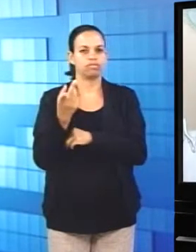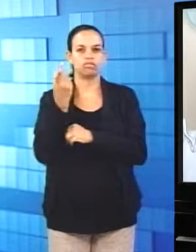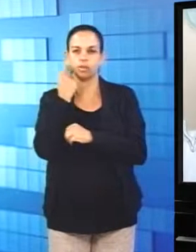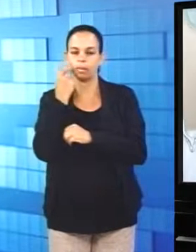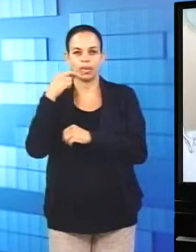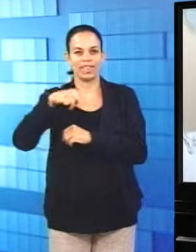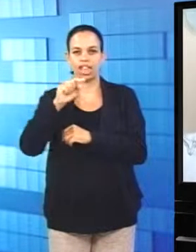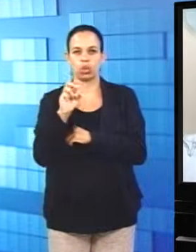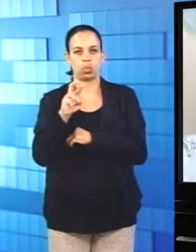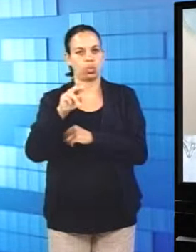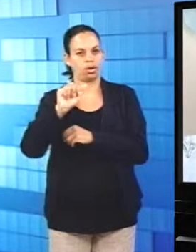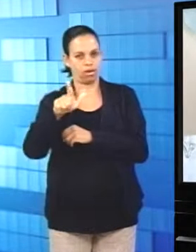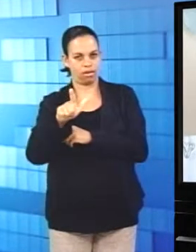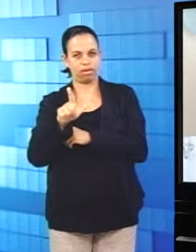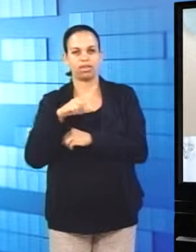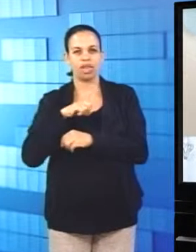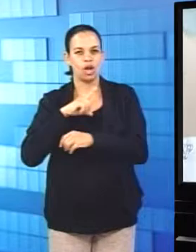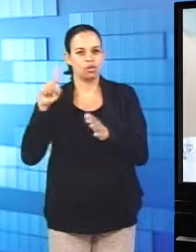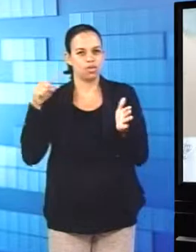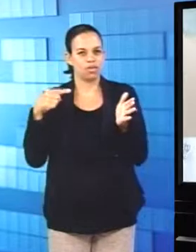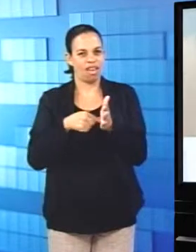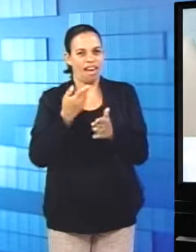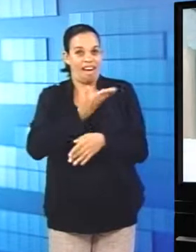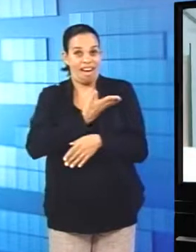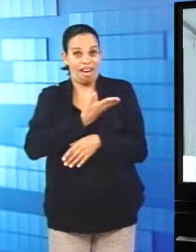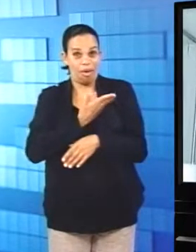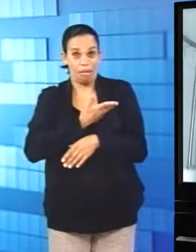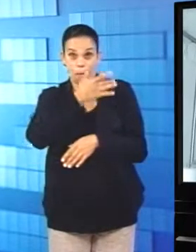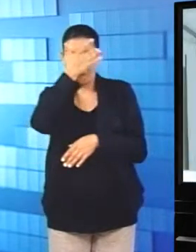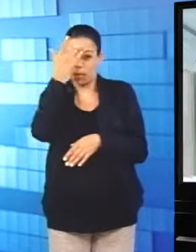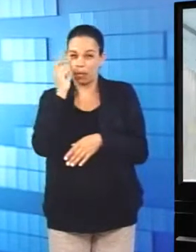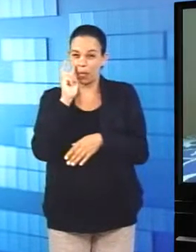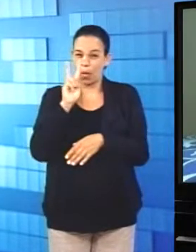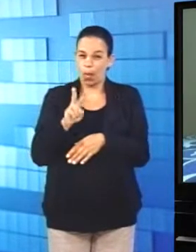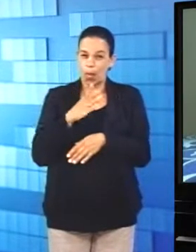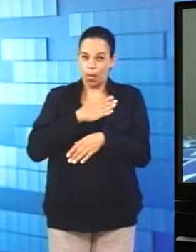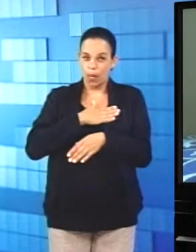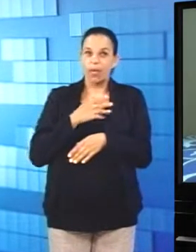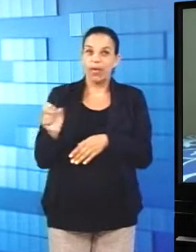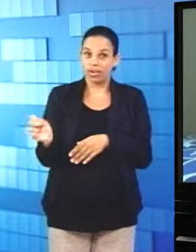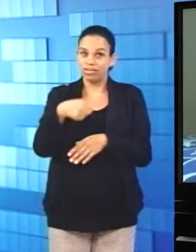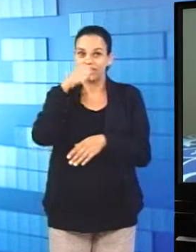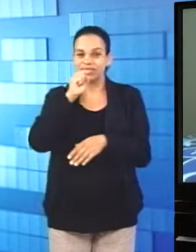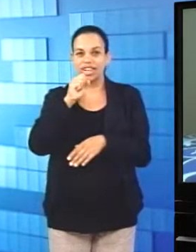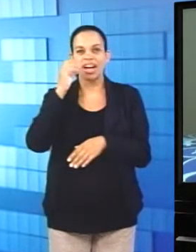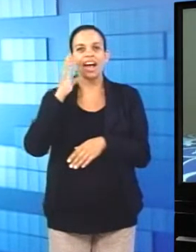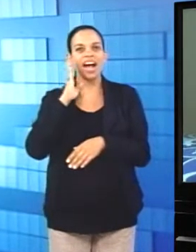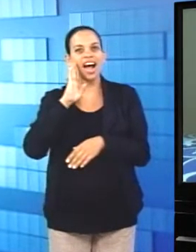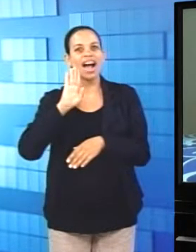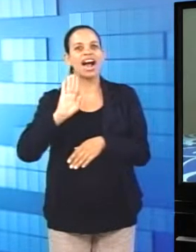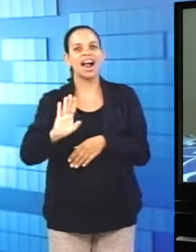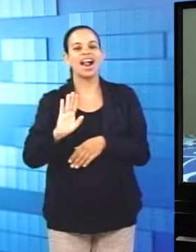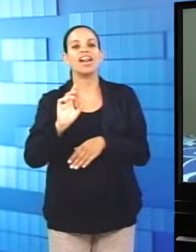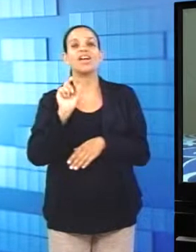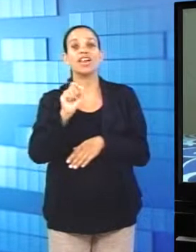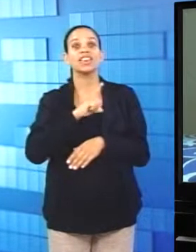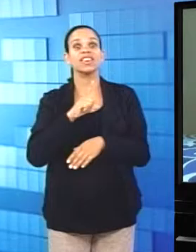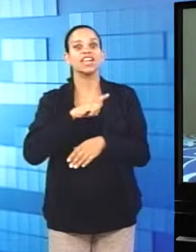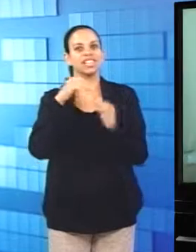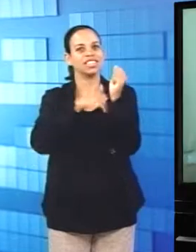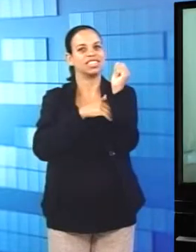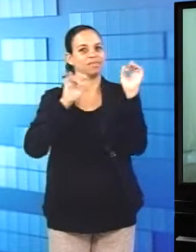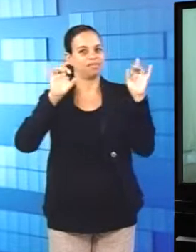Mas para fazer tanto sucesso entre os amigos e admiradores do produto, é claro que essa cerveja esconde um segredo